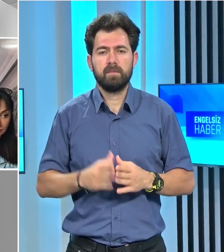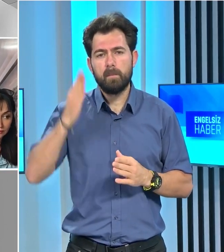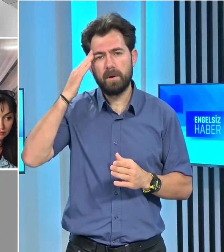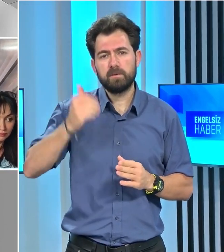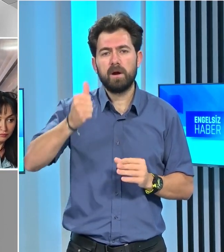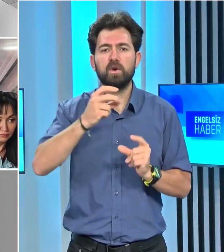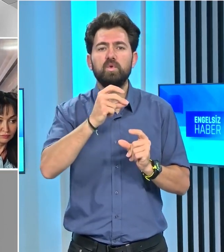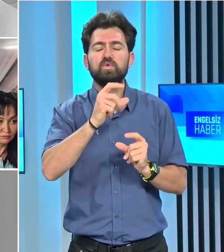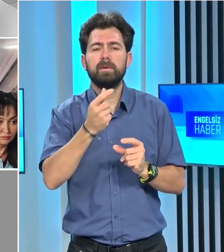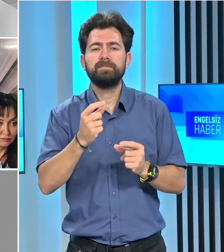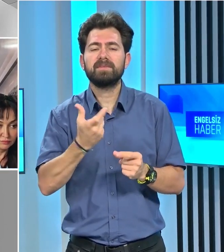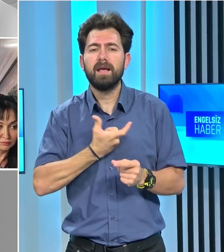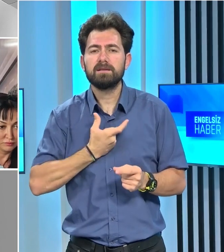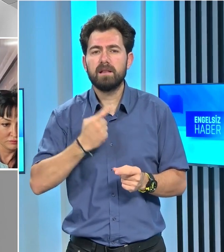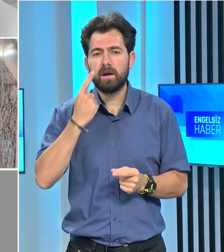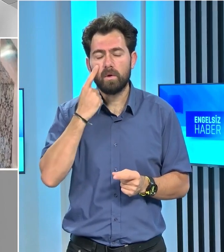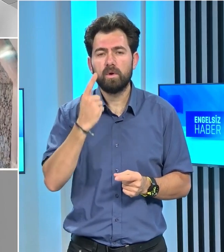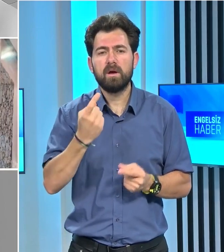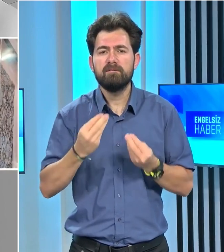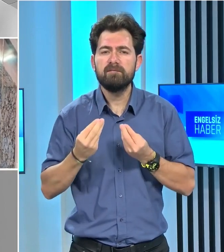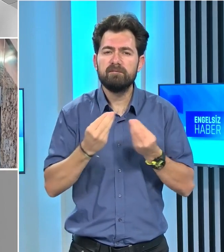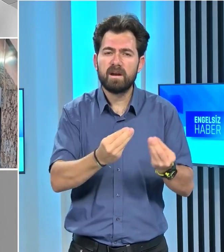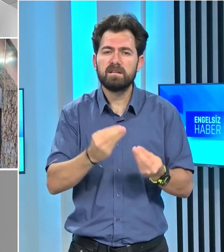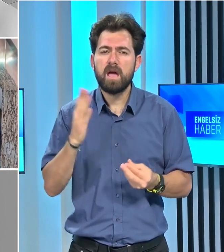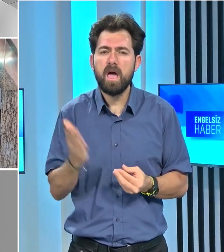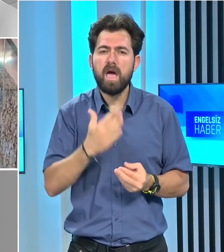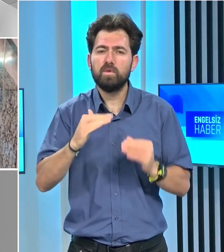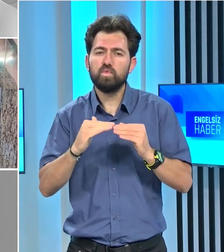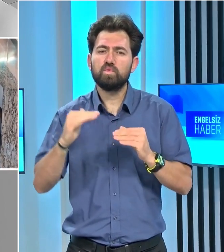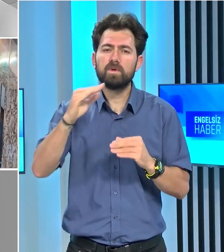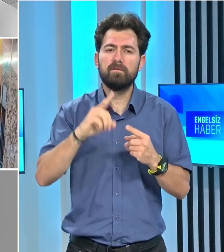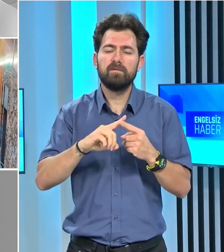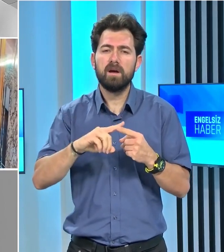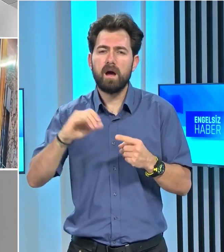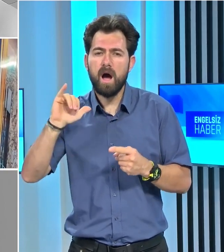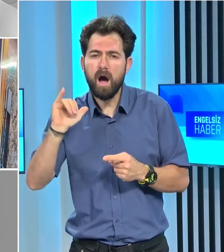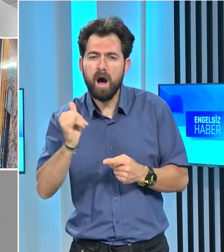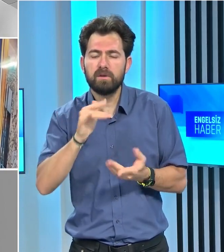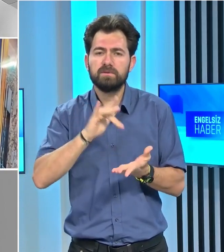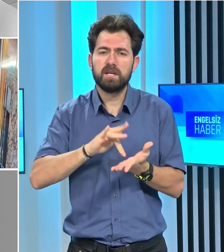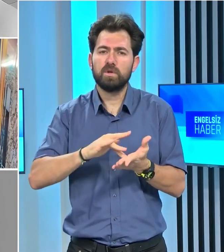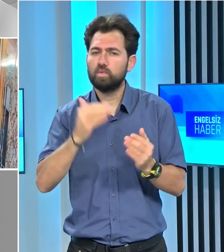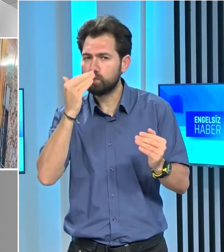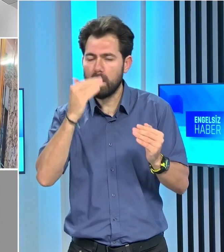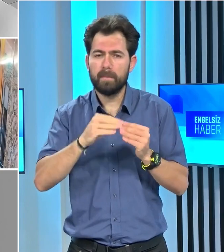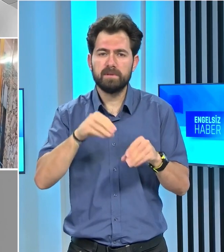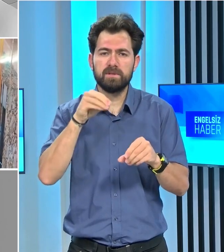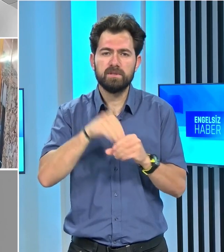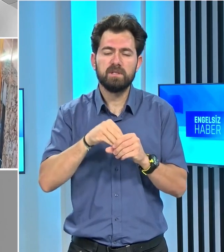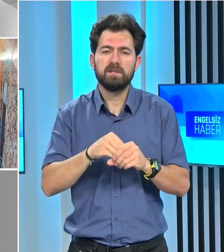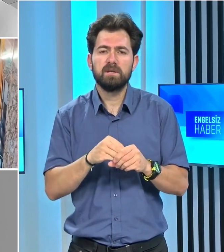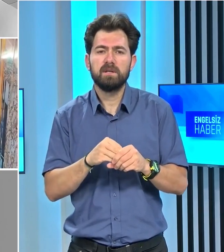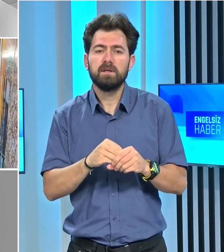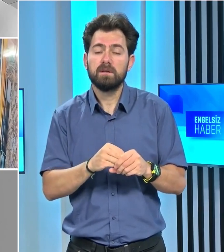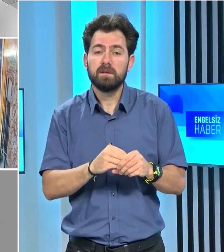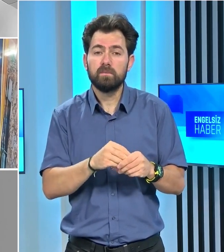Başbakan Üstel, yasalar çerçevesinde verilebilecek en yüksek ve caydırıcı cezaların uygulanması için